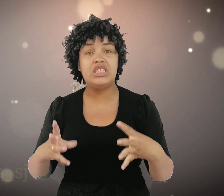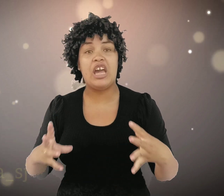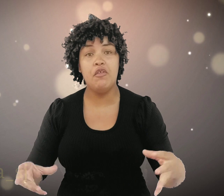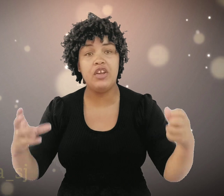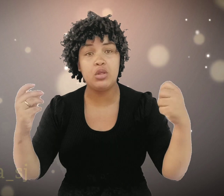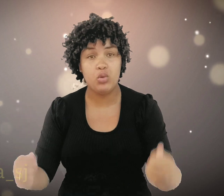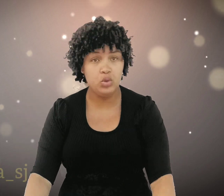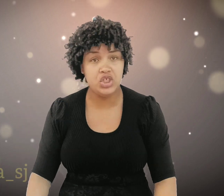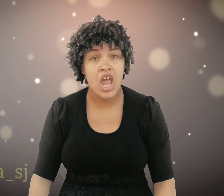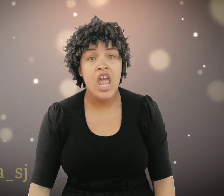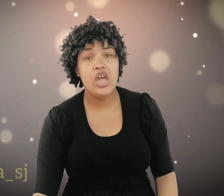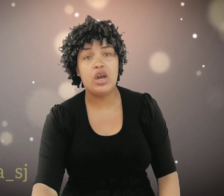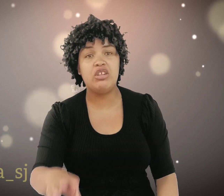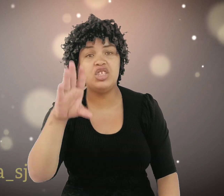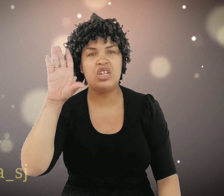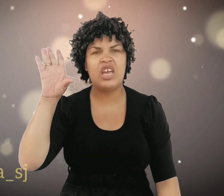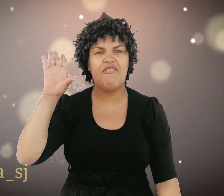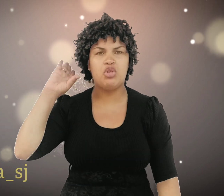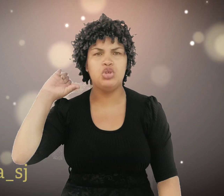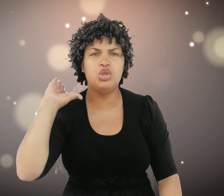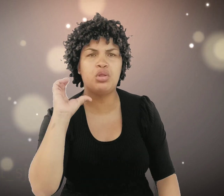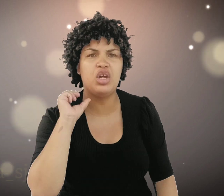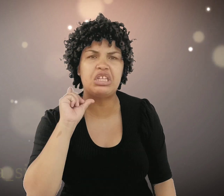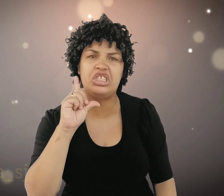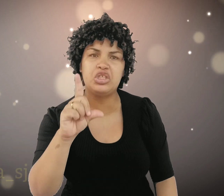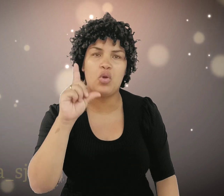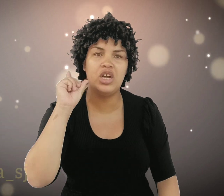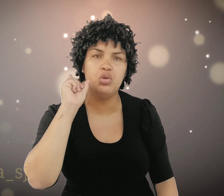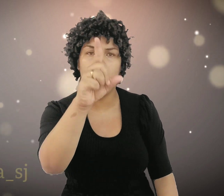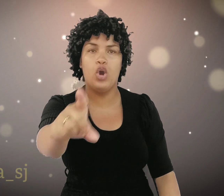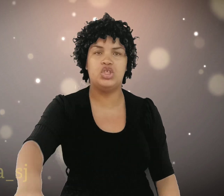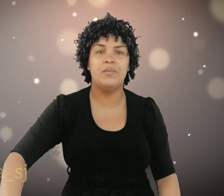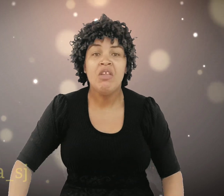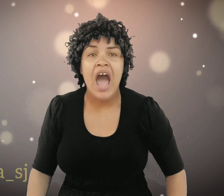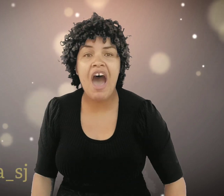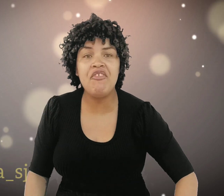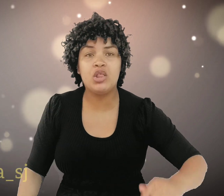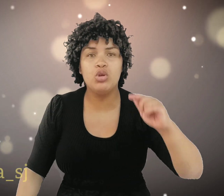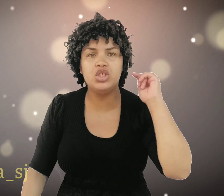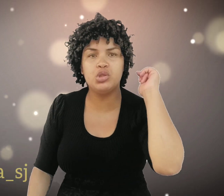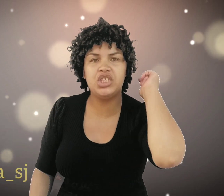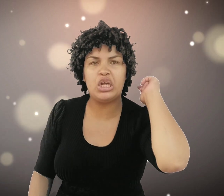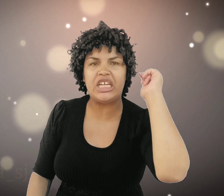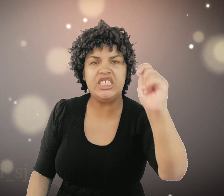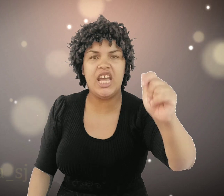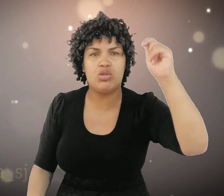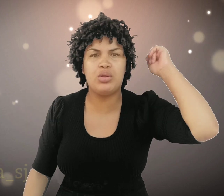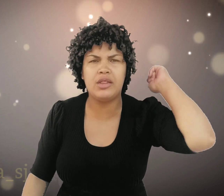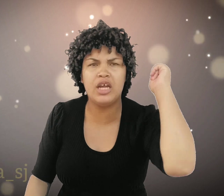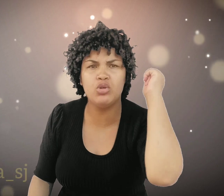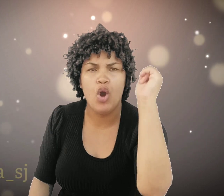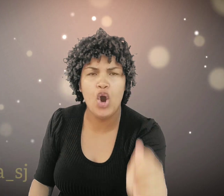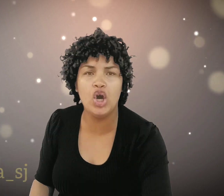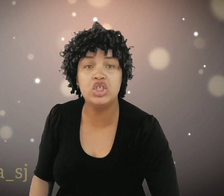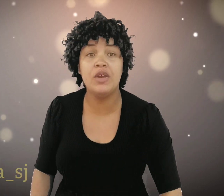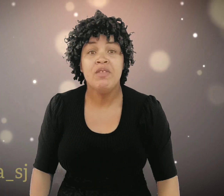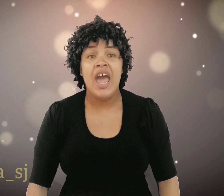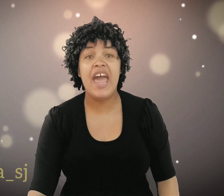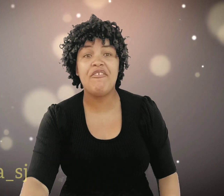saiu virtude. E eu quero te dizer que a virtude do Senhor está te tocando hoje. A virtude do Senhor está te ressuscitando hoje. É a